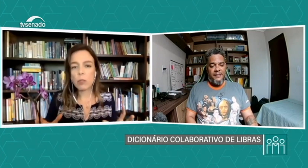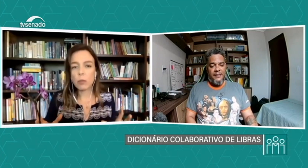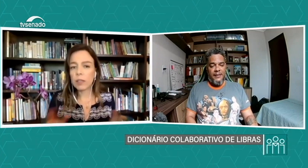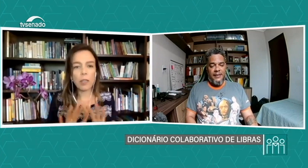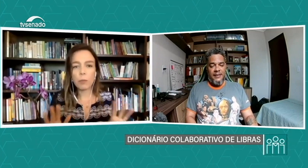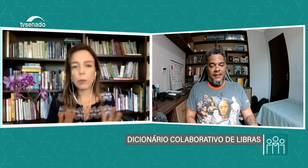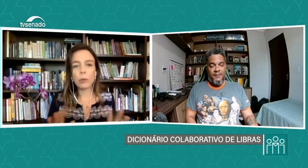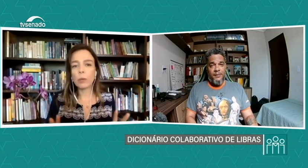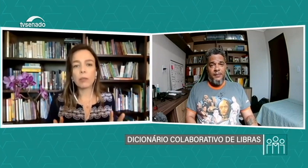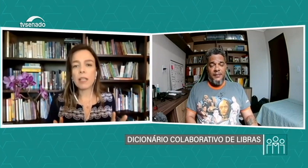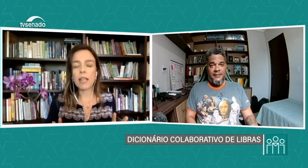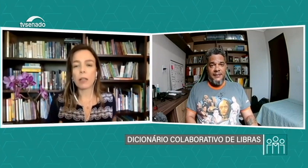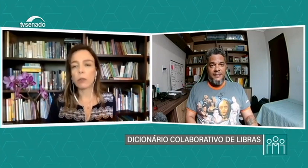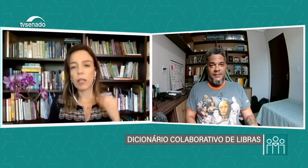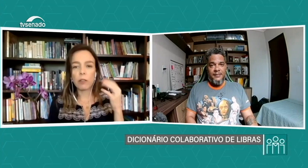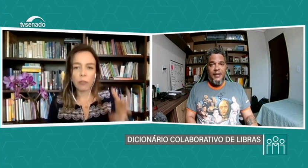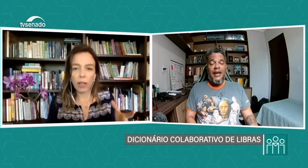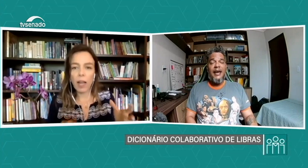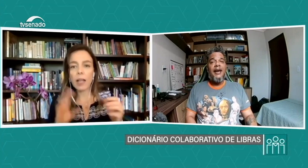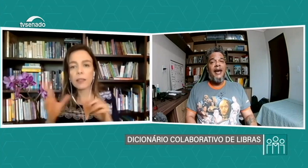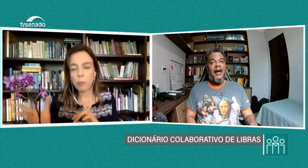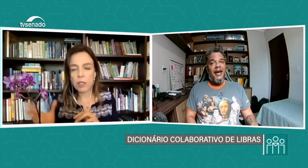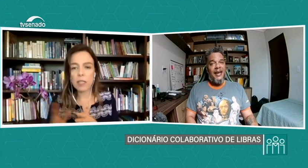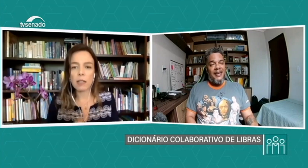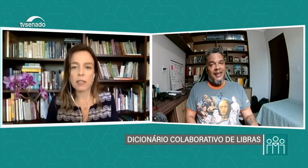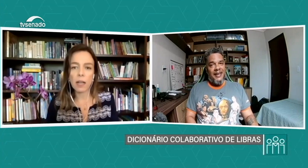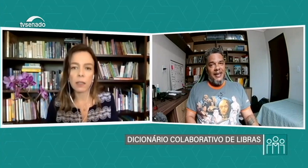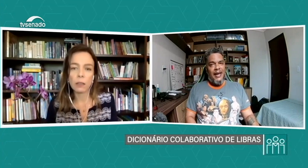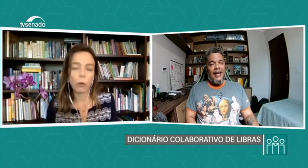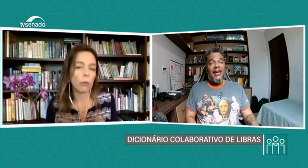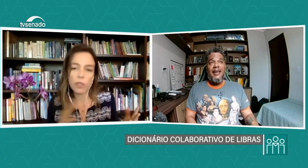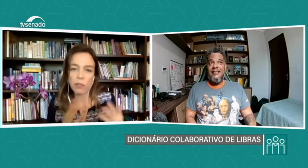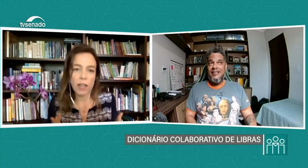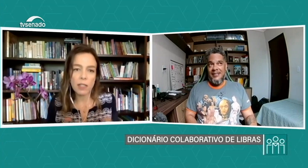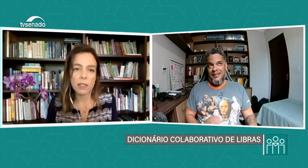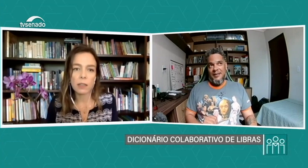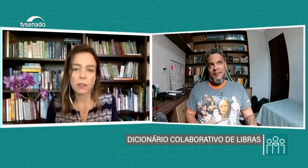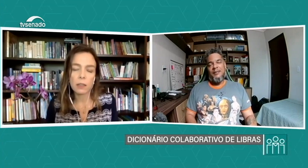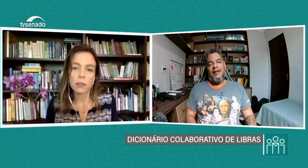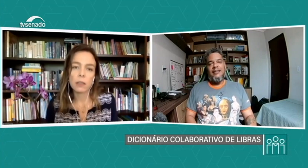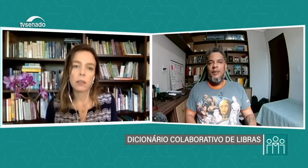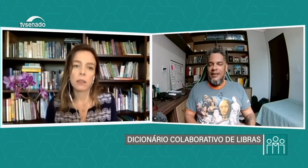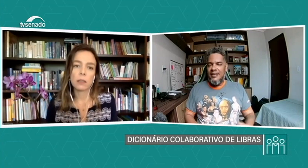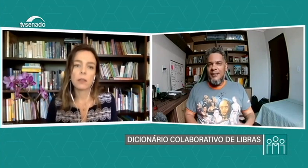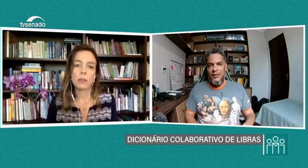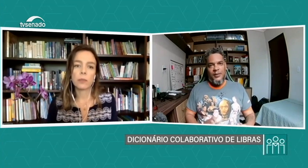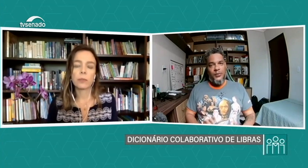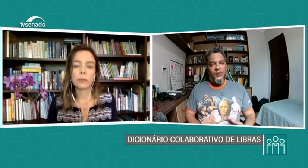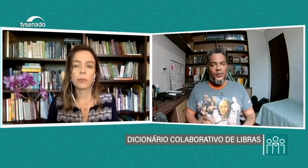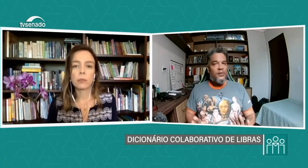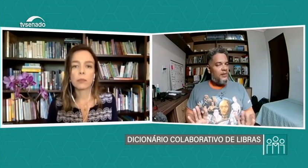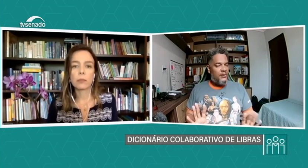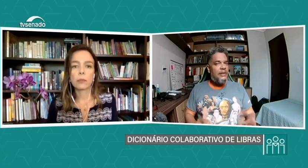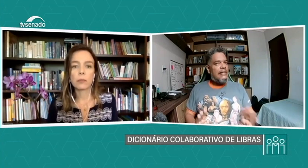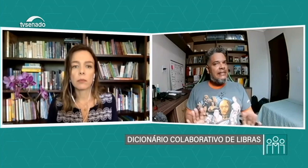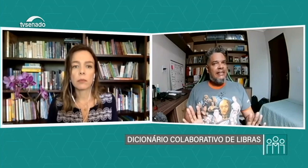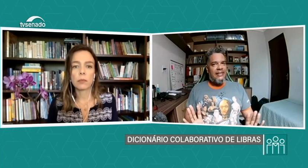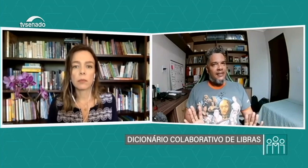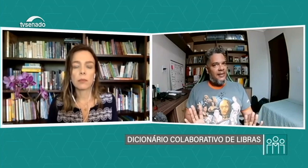tempo, não dá certo. Tem que falar e depois sinalizar? Ou vice-versa? É, de maneira... No dia a dia, né?